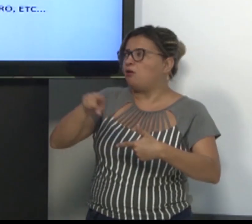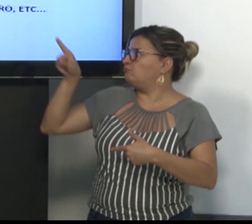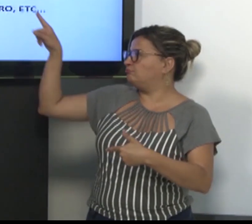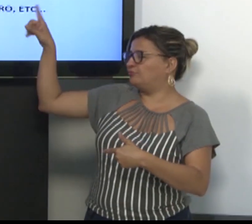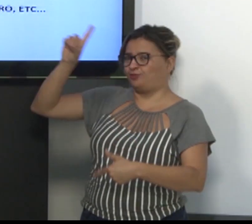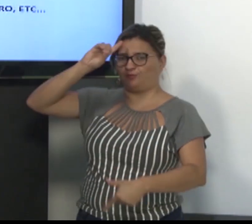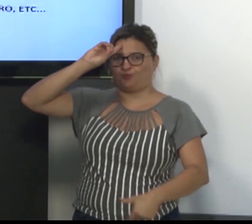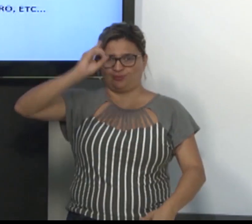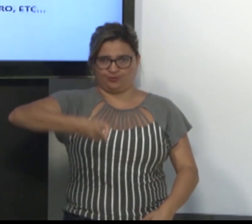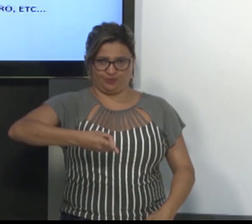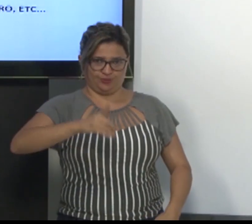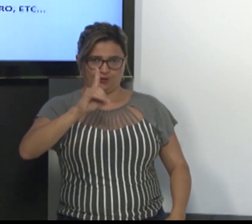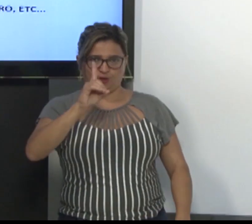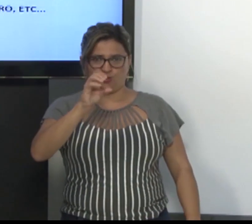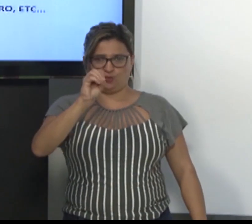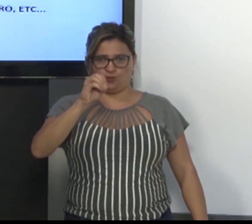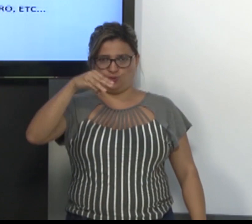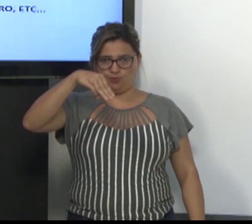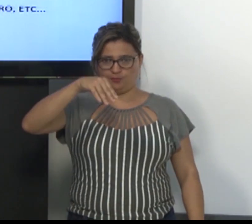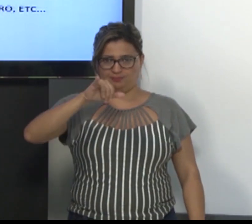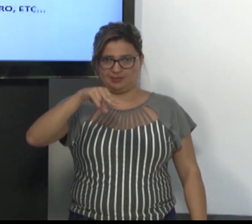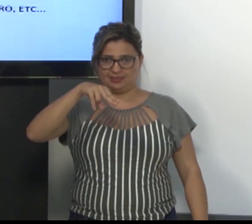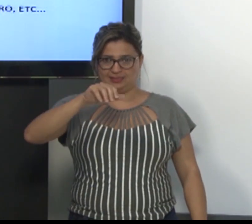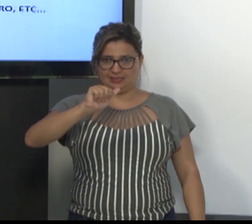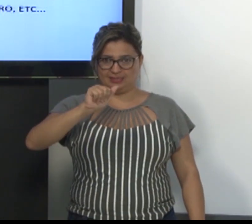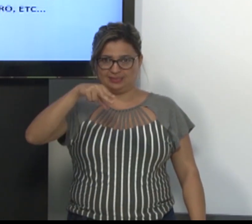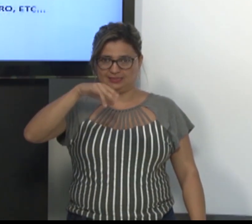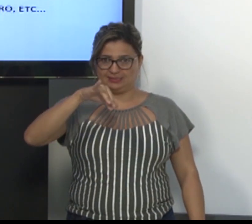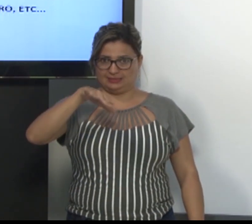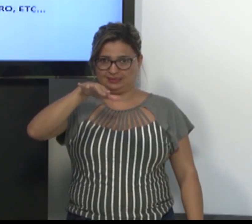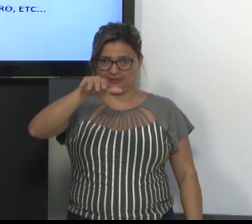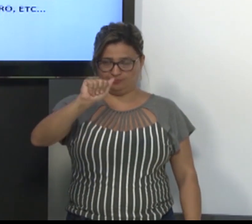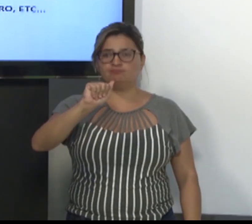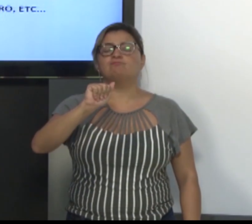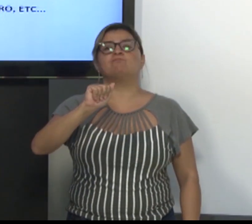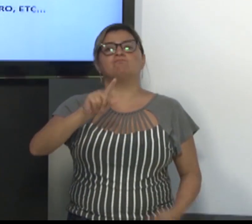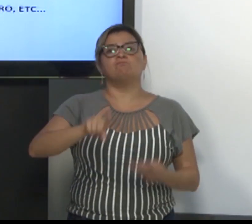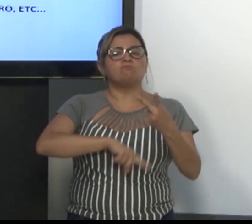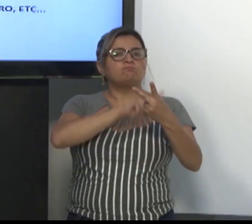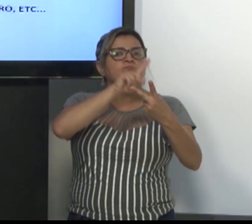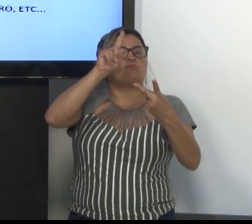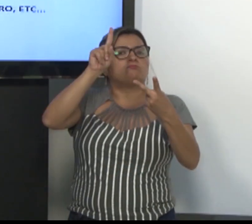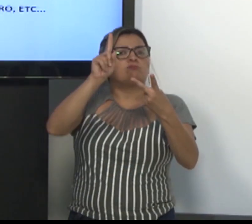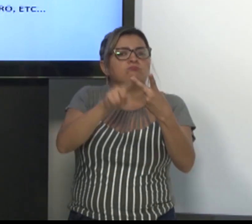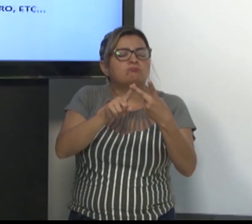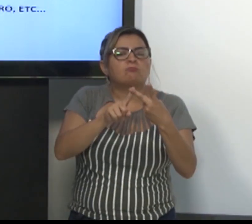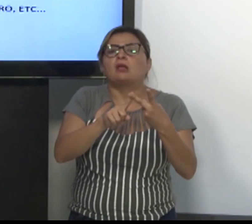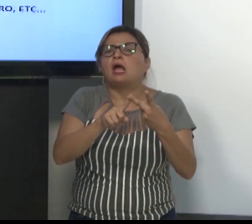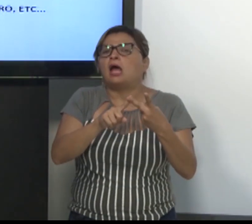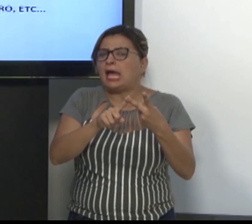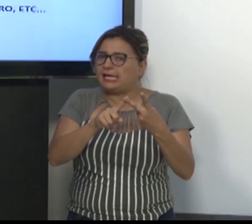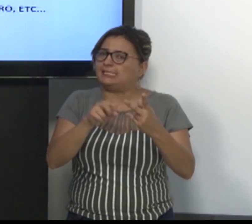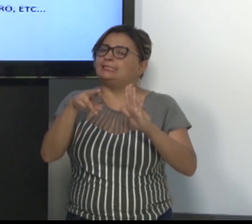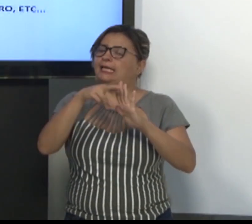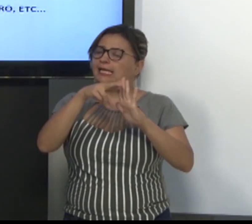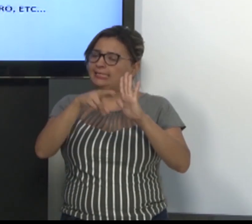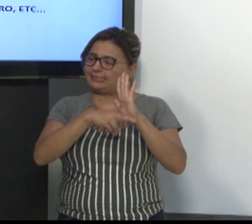As regras, já as regras de dominância são distintas. Perceba que